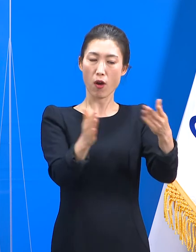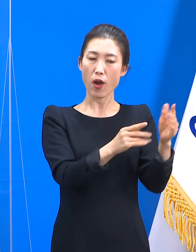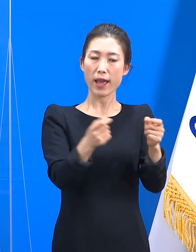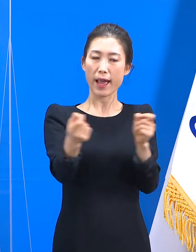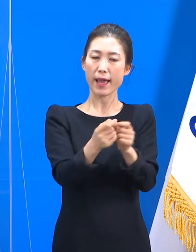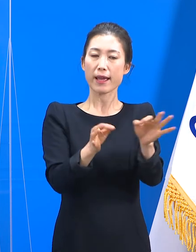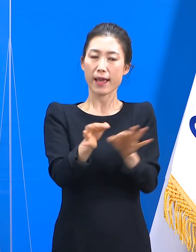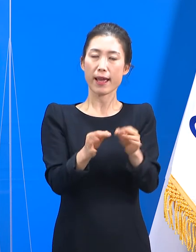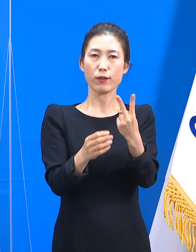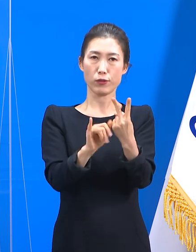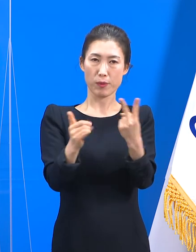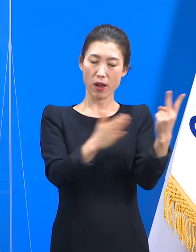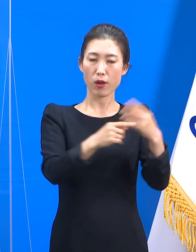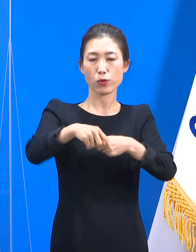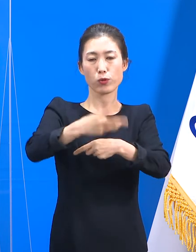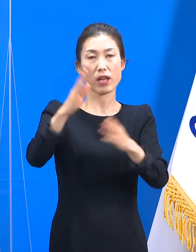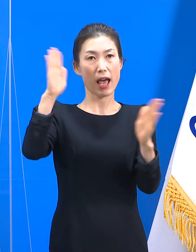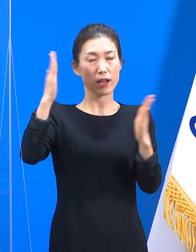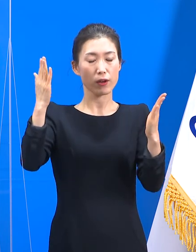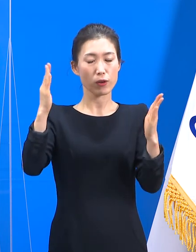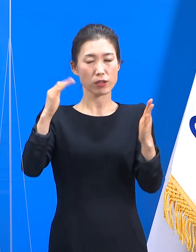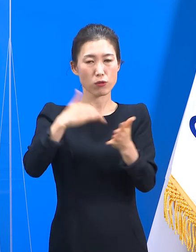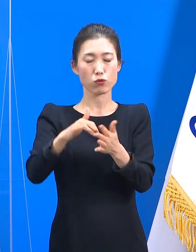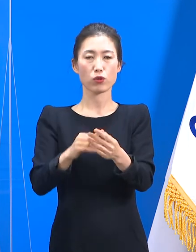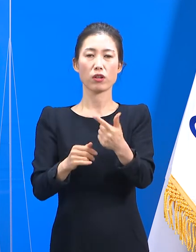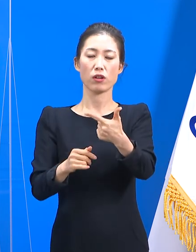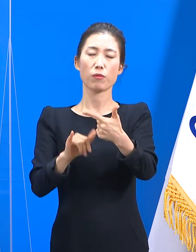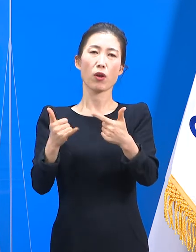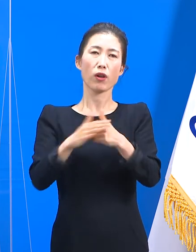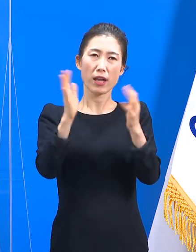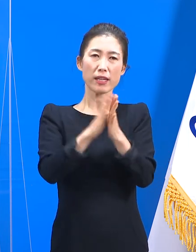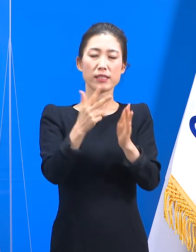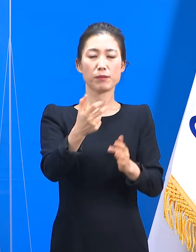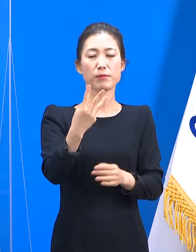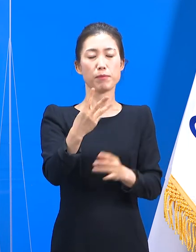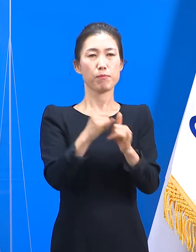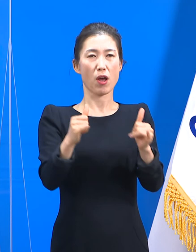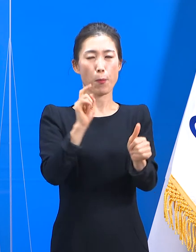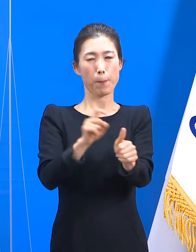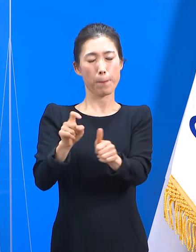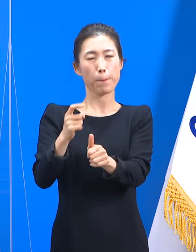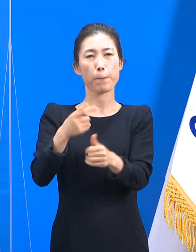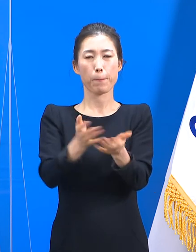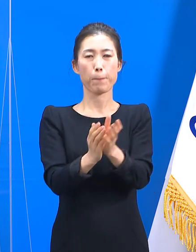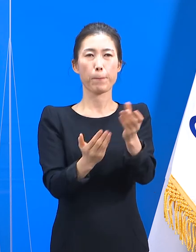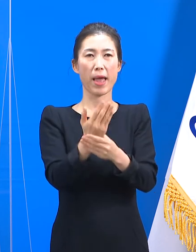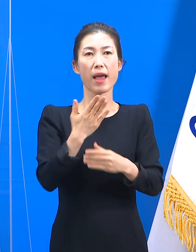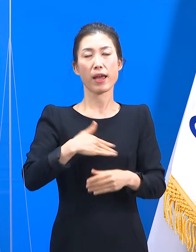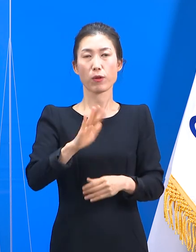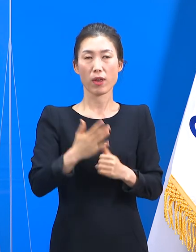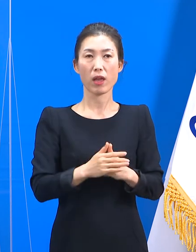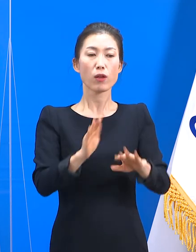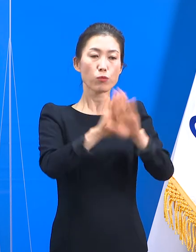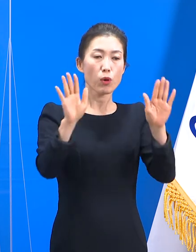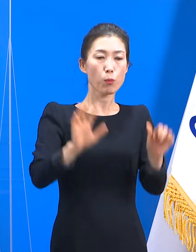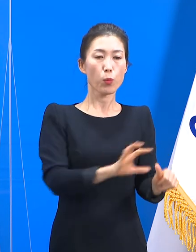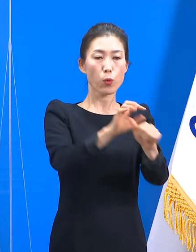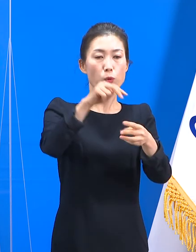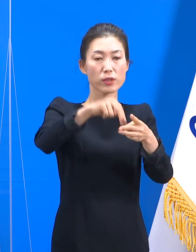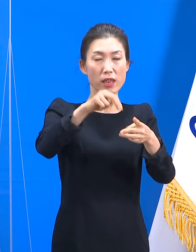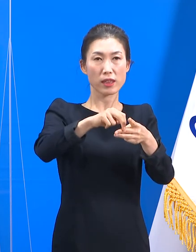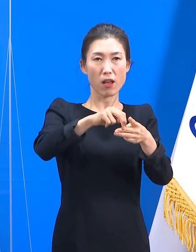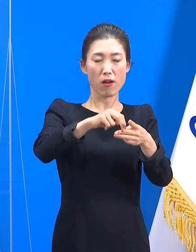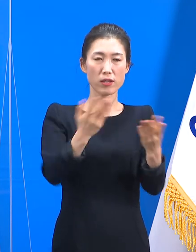초등학교 관련 8명 등 누적 73명입니다. 주간보호센터 종사자와 이용자